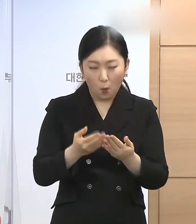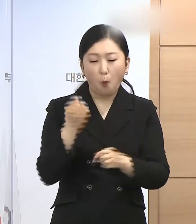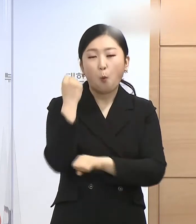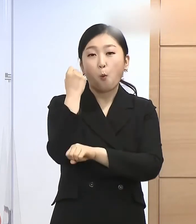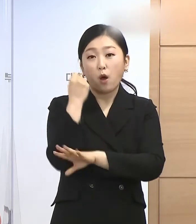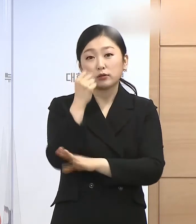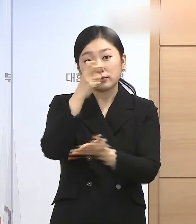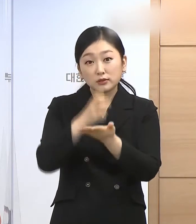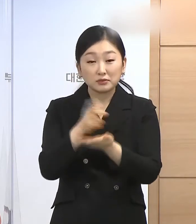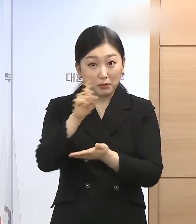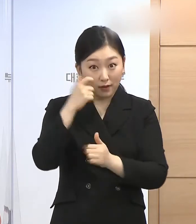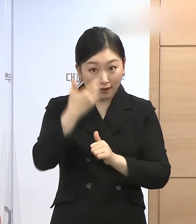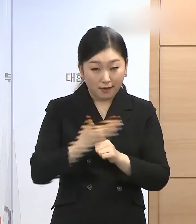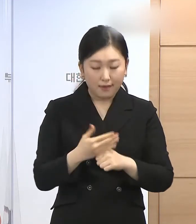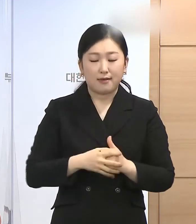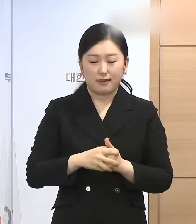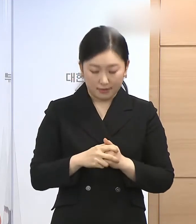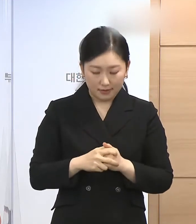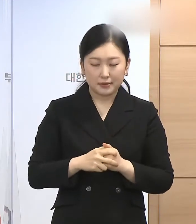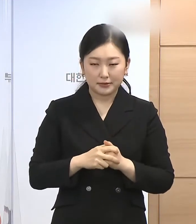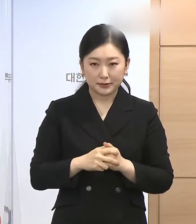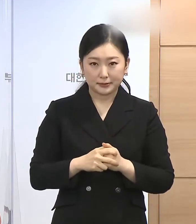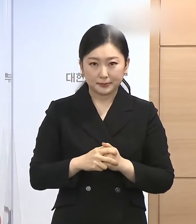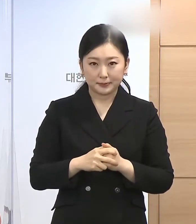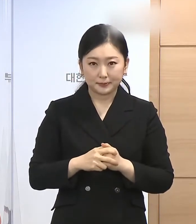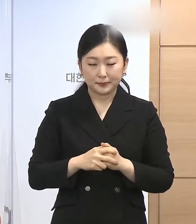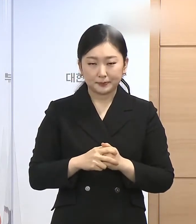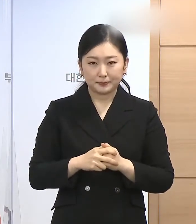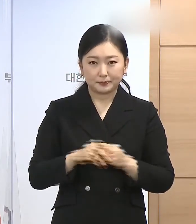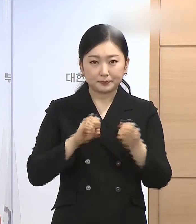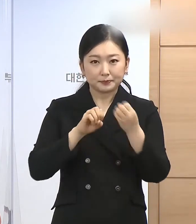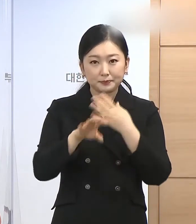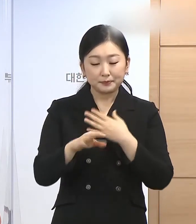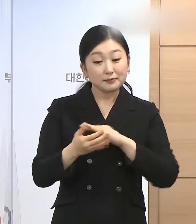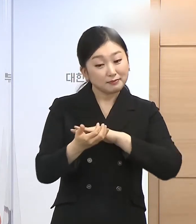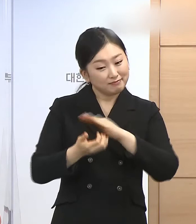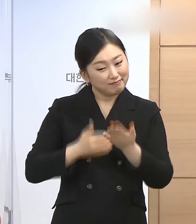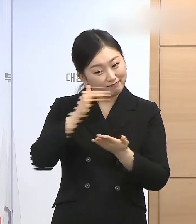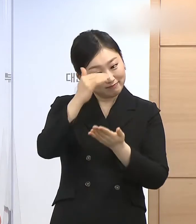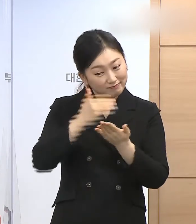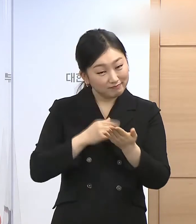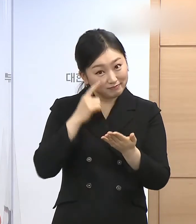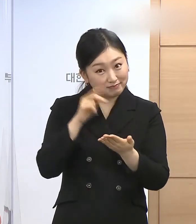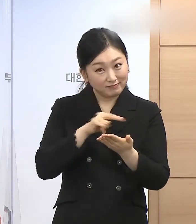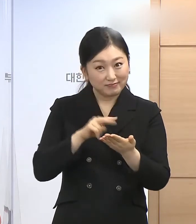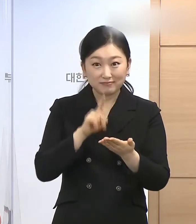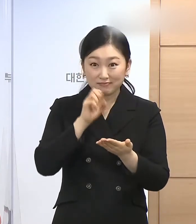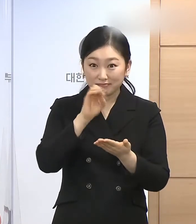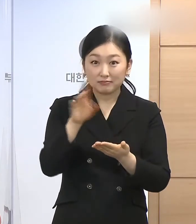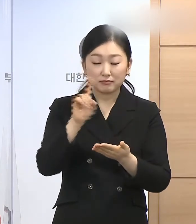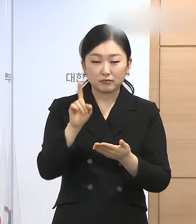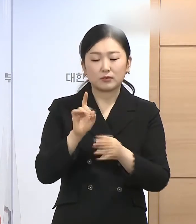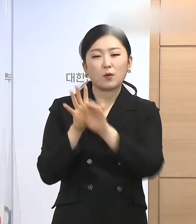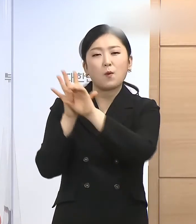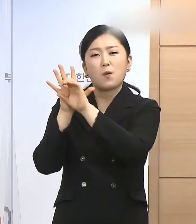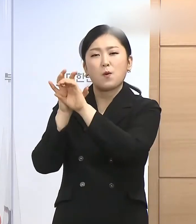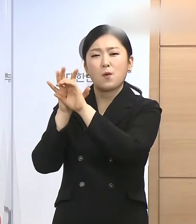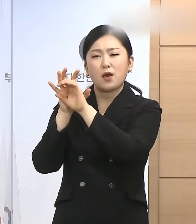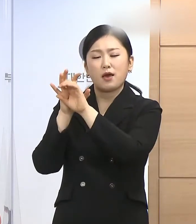제가 아까 사면 발표문에도 말씀드렸듯이 역시 코로나 인구 상황으로